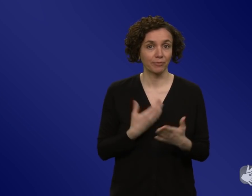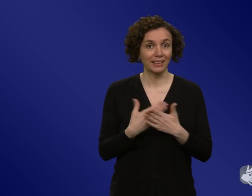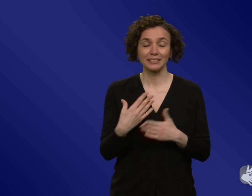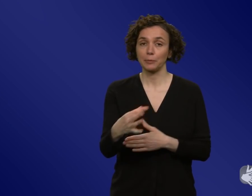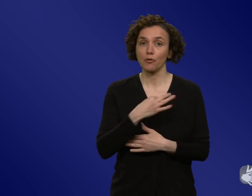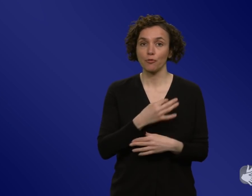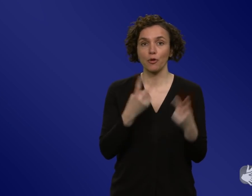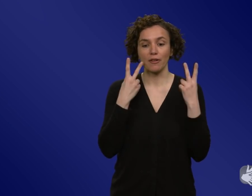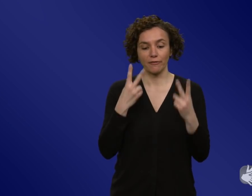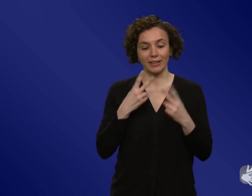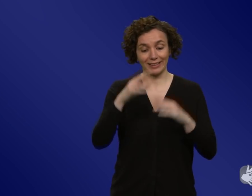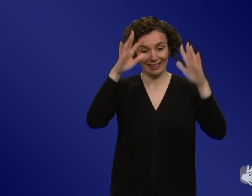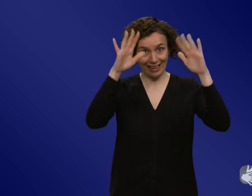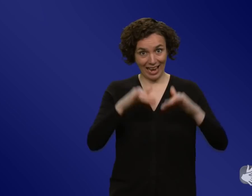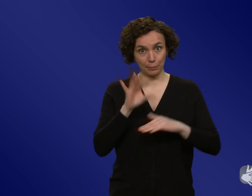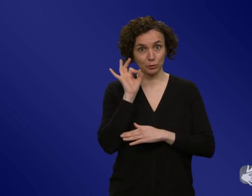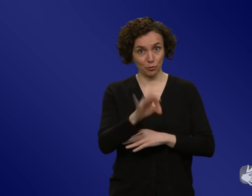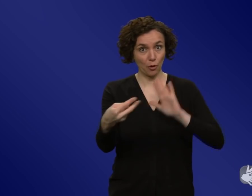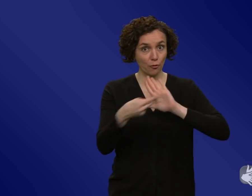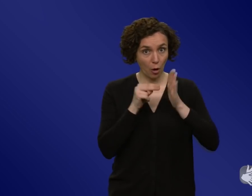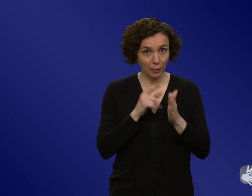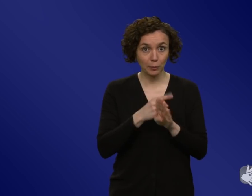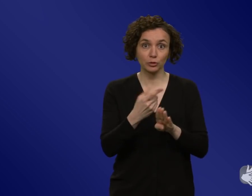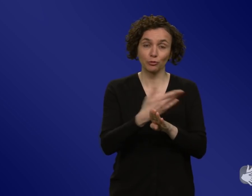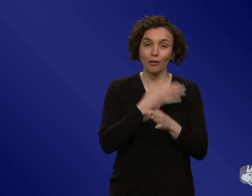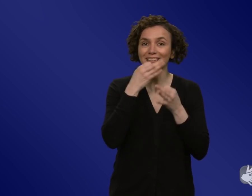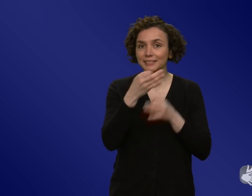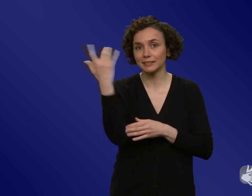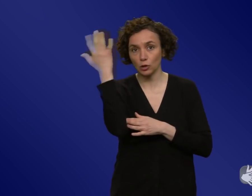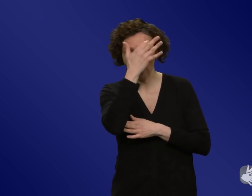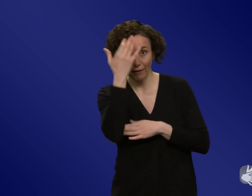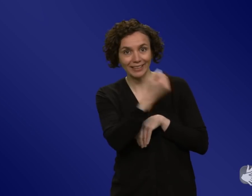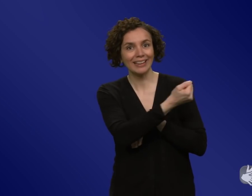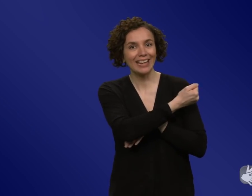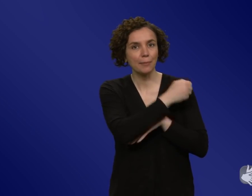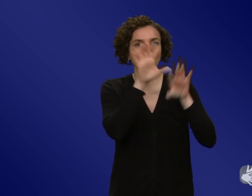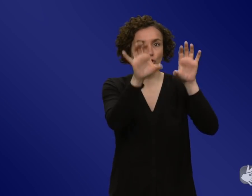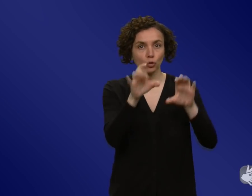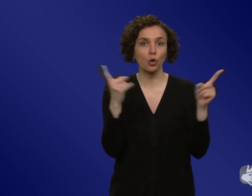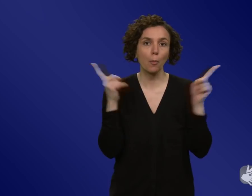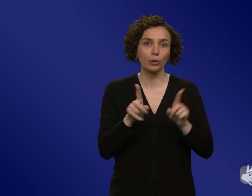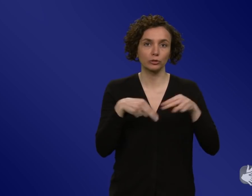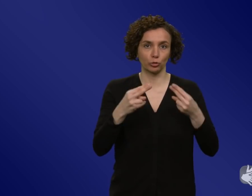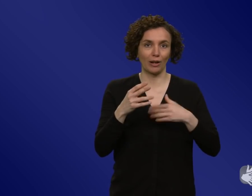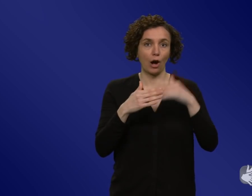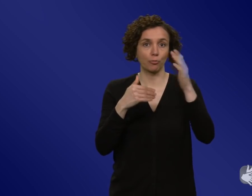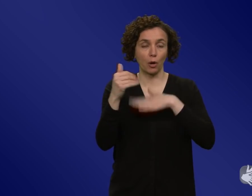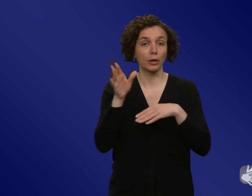sich klar macht, wir brauchen noch mal diese Impfinfrastruktur. Also es kann ja sein, wir müssen noch mal impfen. Es wird ja angepasste